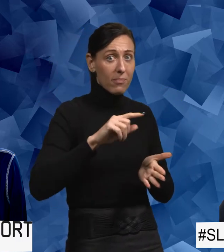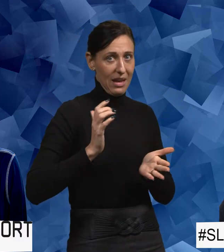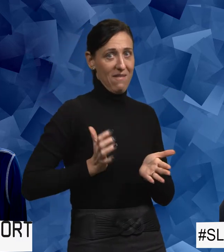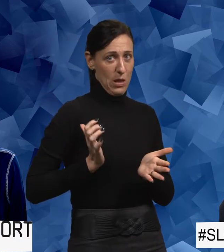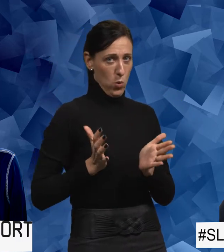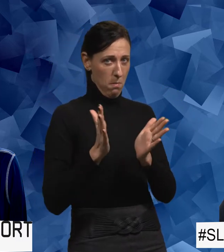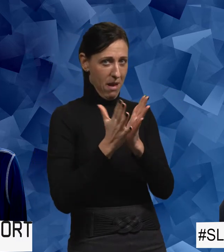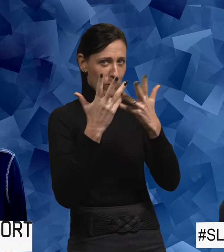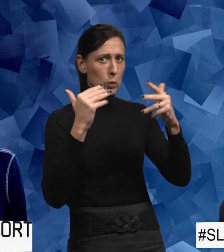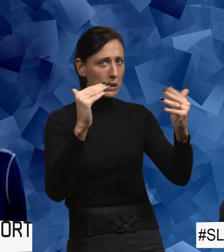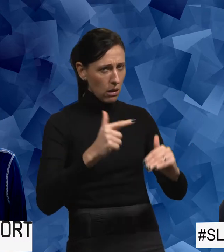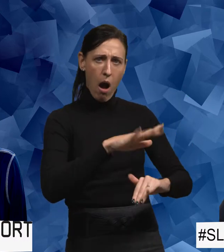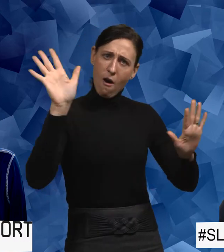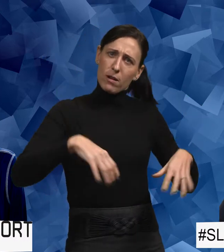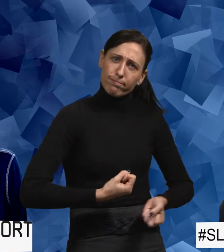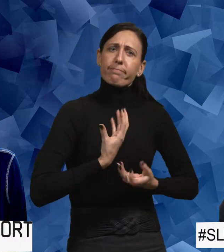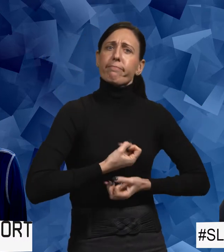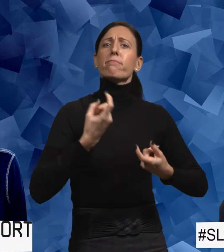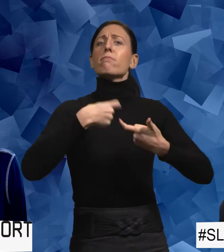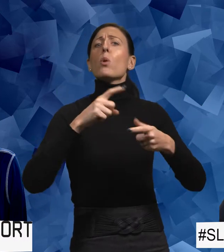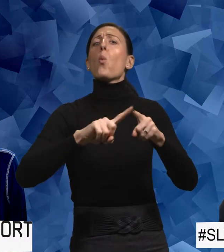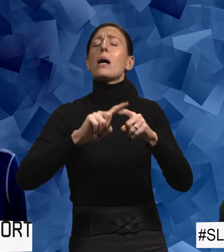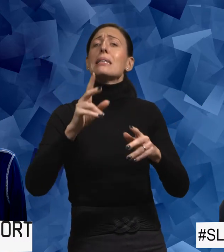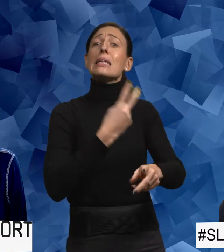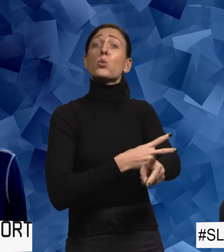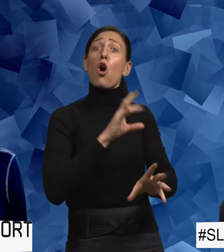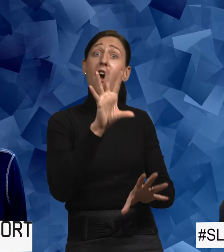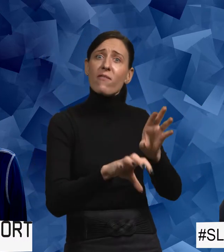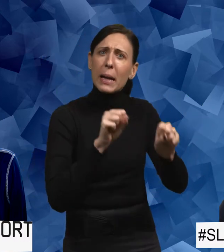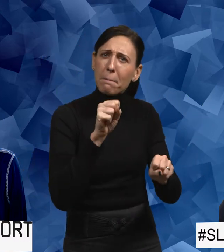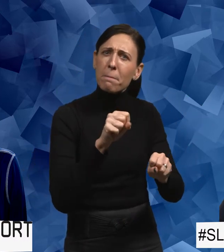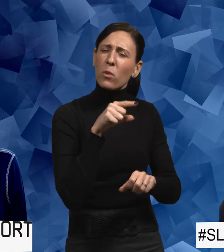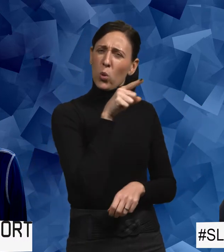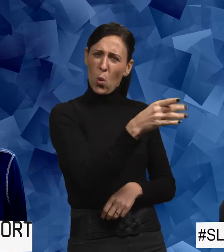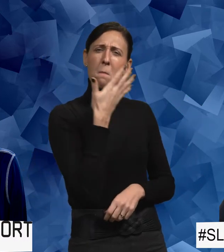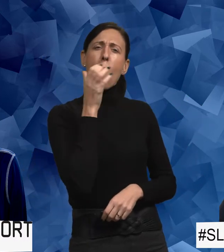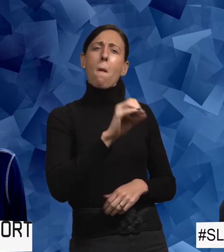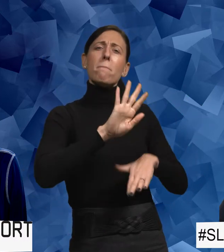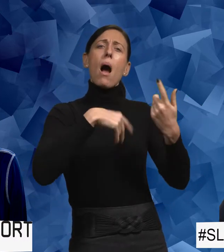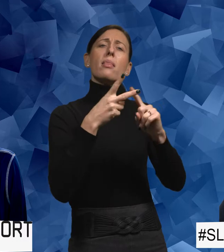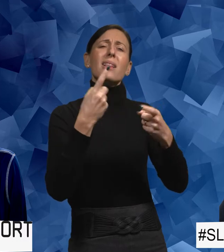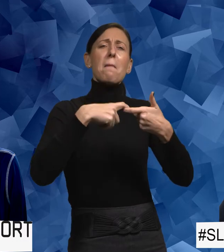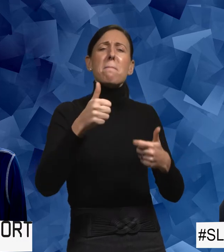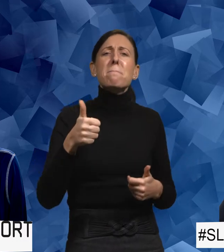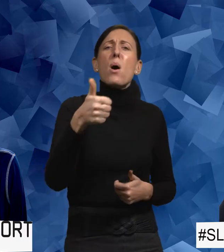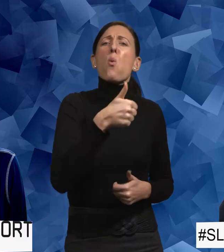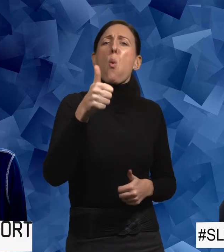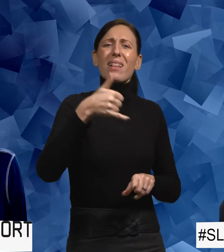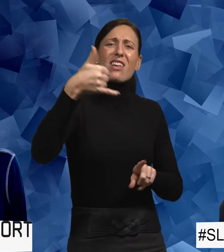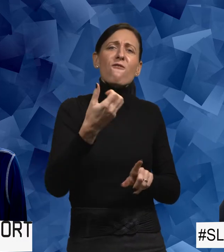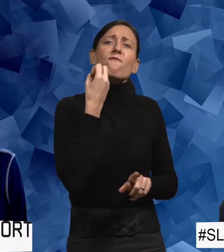funktionsnedsättningar har vittnar om olika sexuella övergrepp. Du pratar bland annat om att beroendet i vardagen skapar